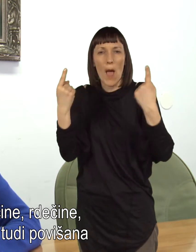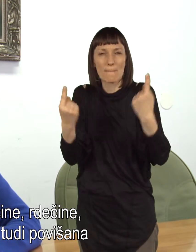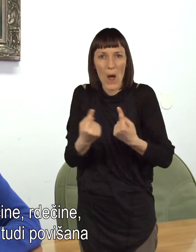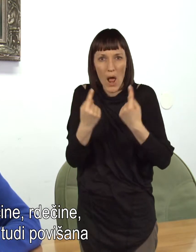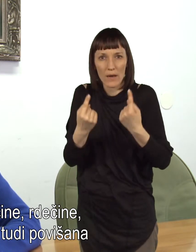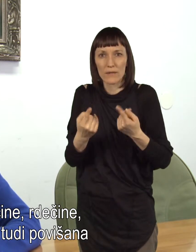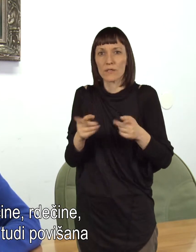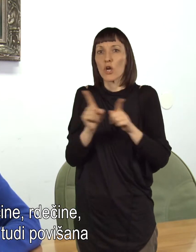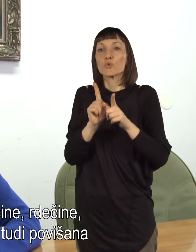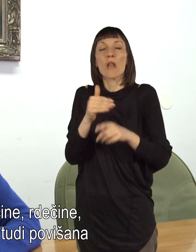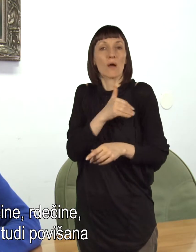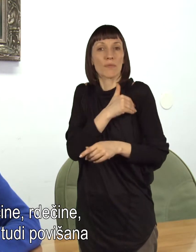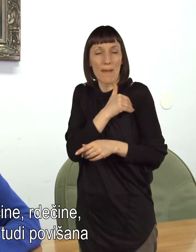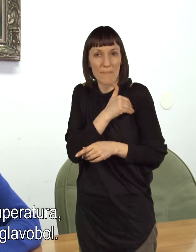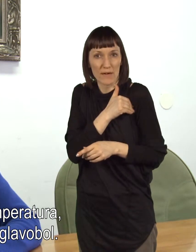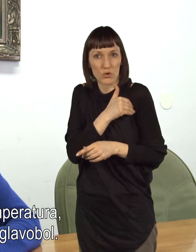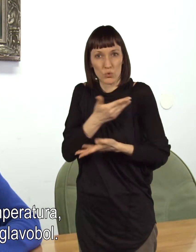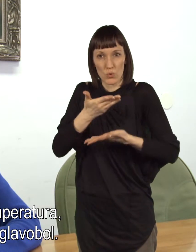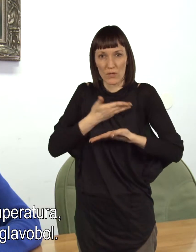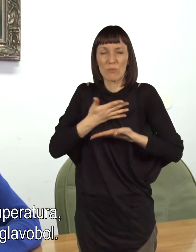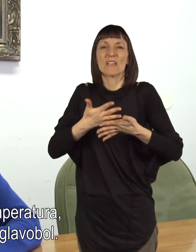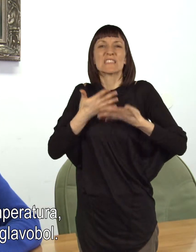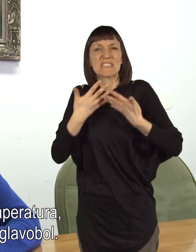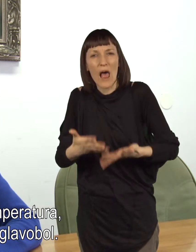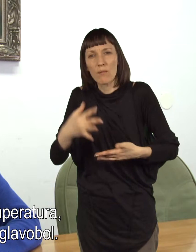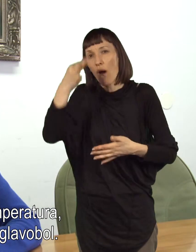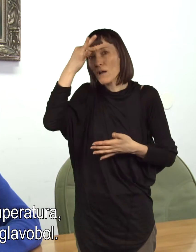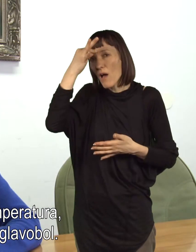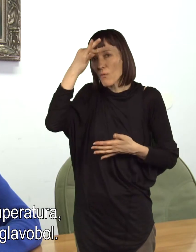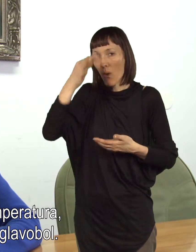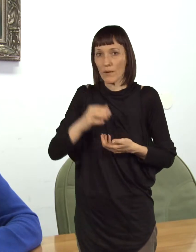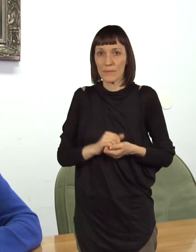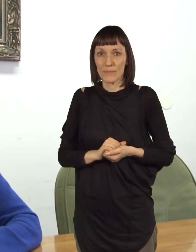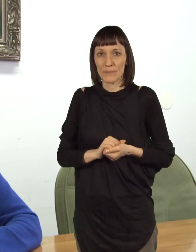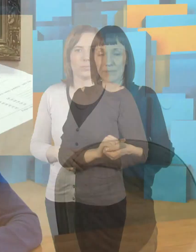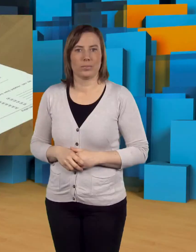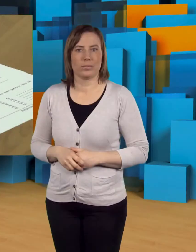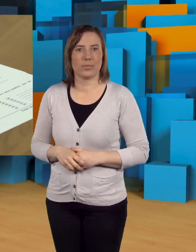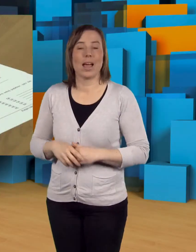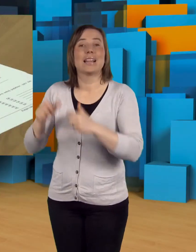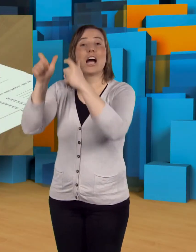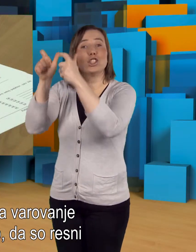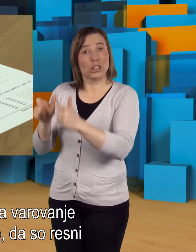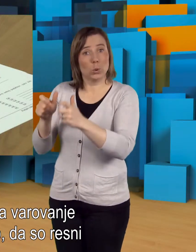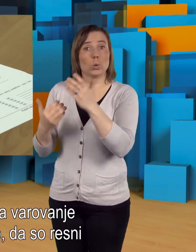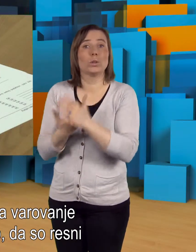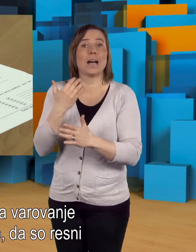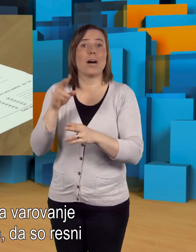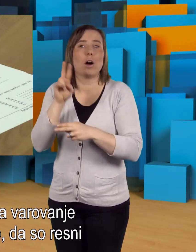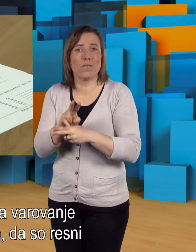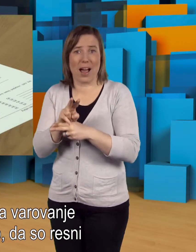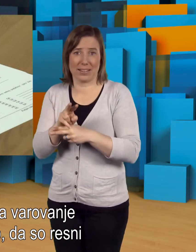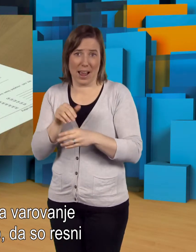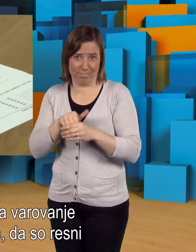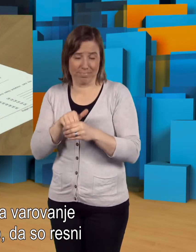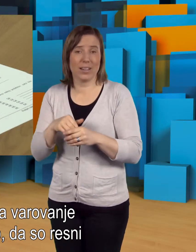rdečine. Potem pojavlja se lahko tudi povišena telesna temperatura, slabost, glavobol. Na Inštitutu za